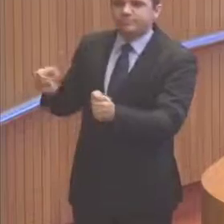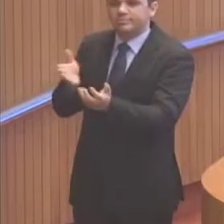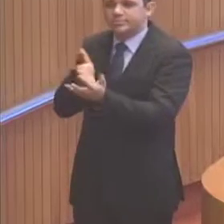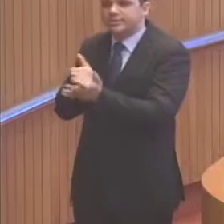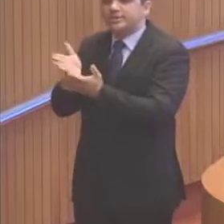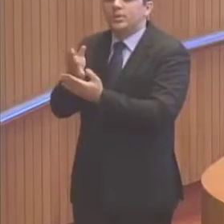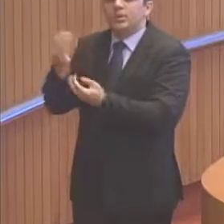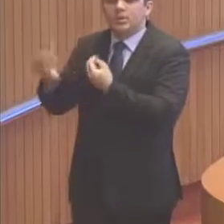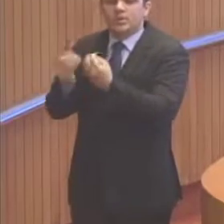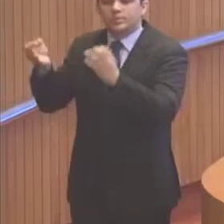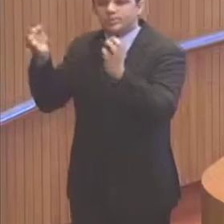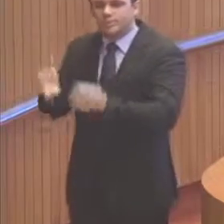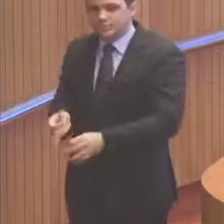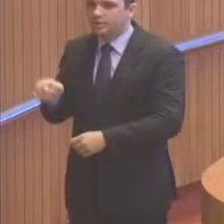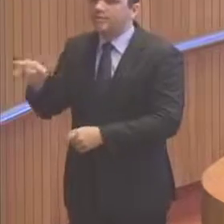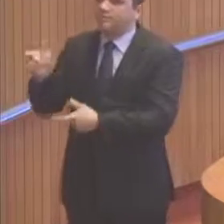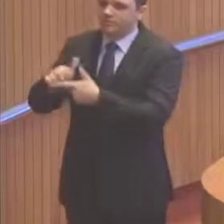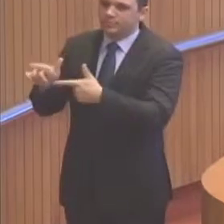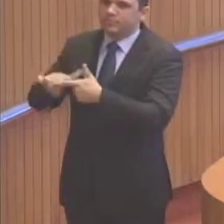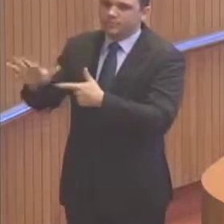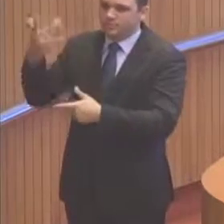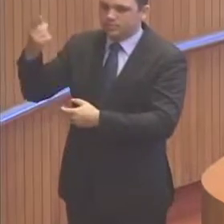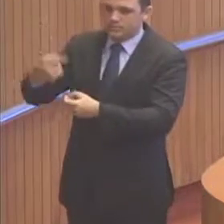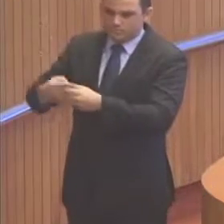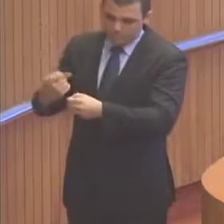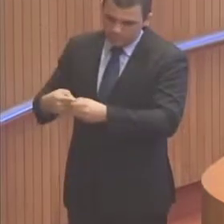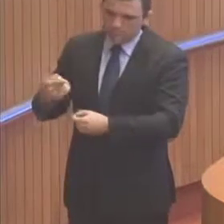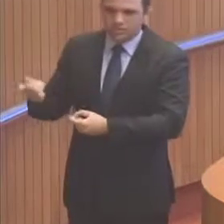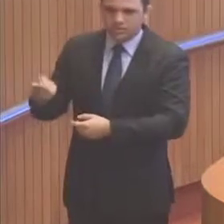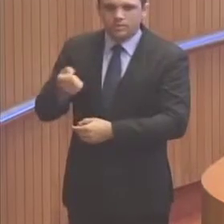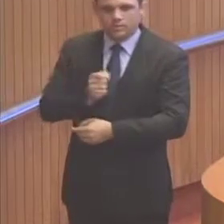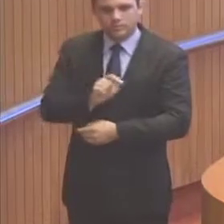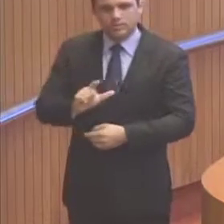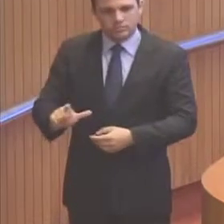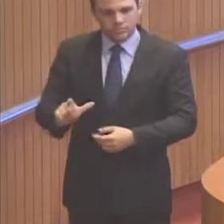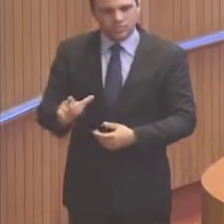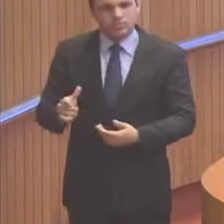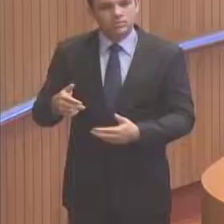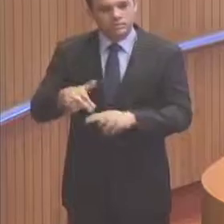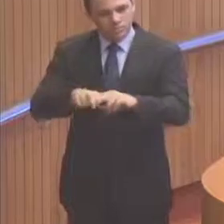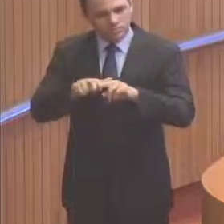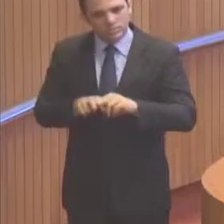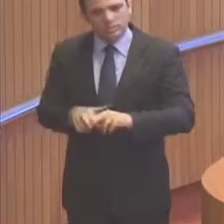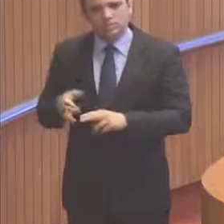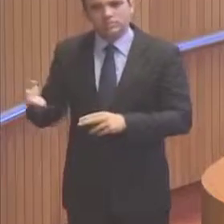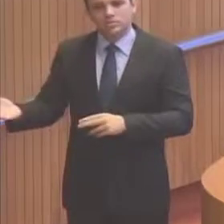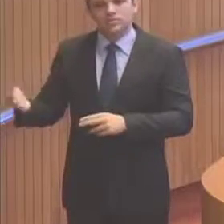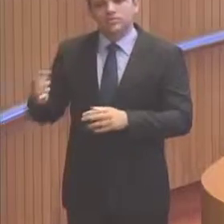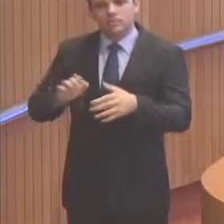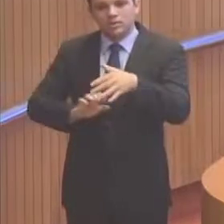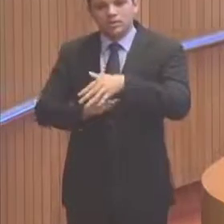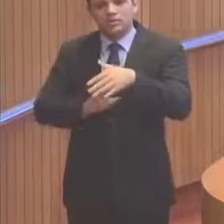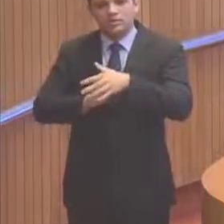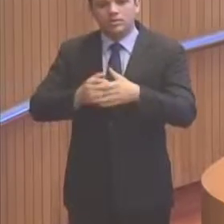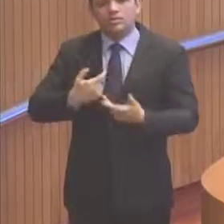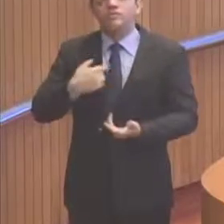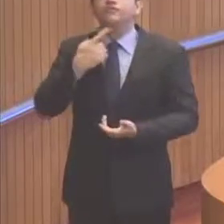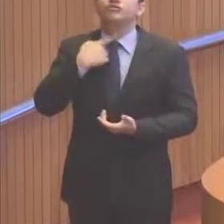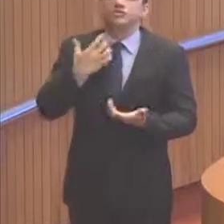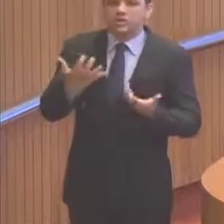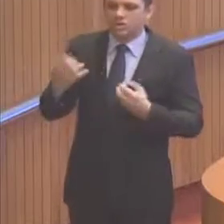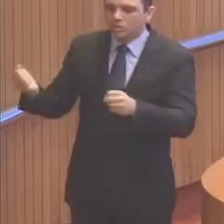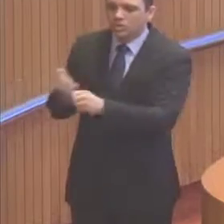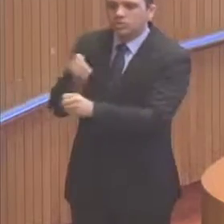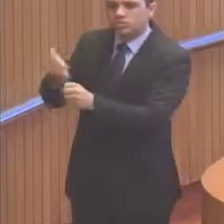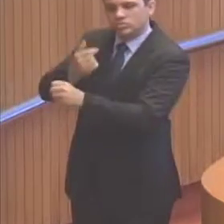que envolve a comunidade do Cajueiro aqui em São Luís do Maranhão em razão da intenção de construção de mais